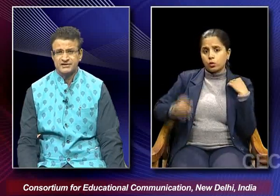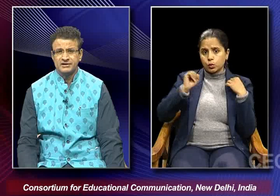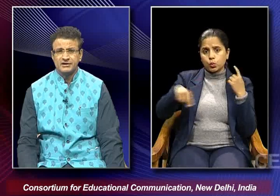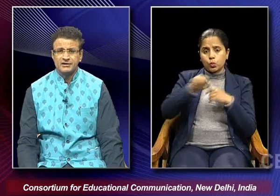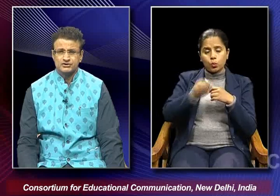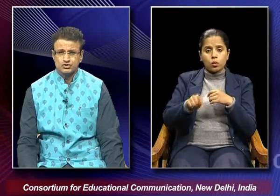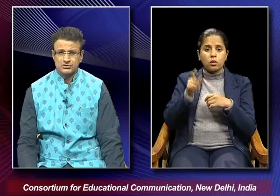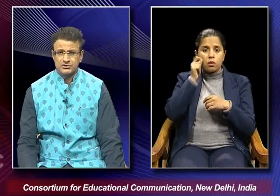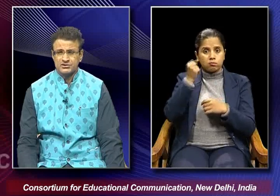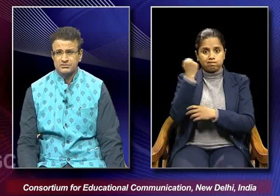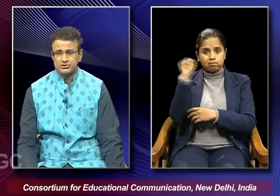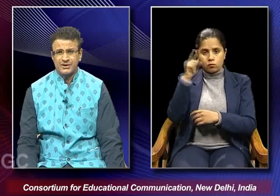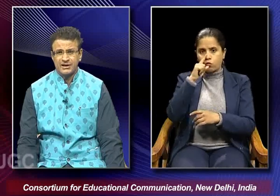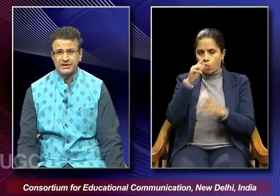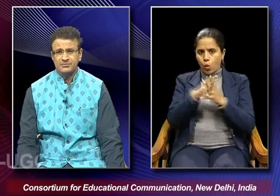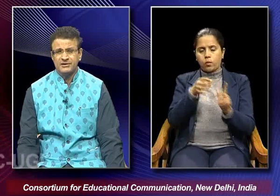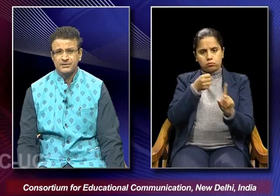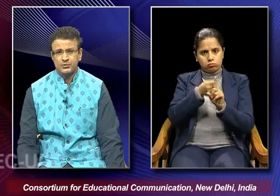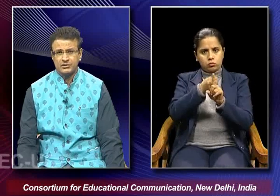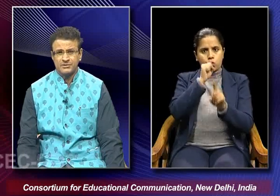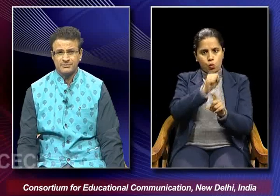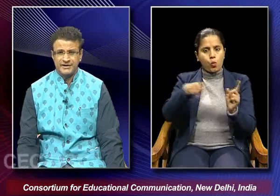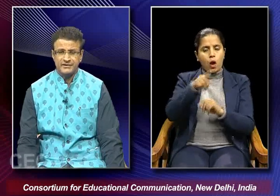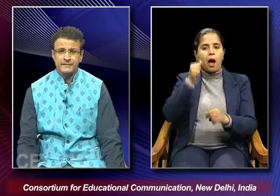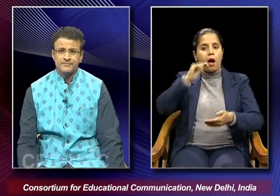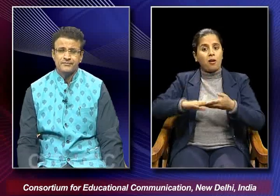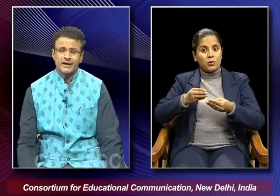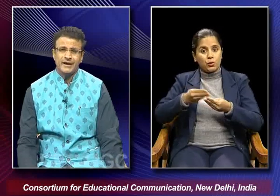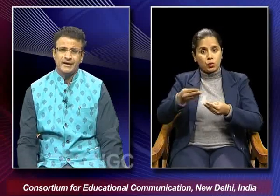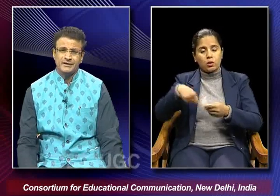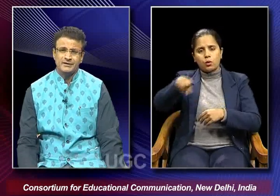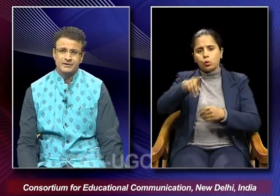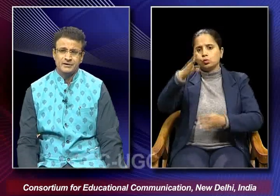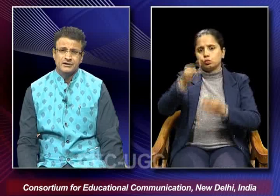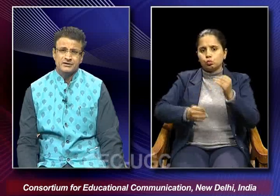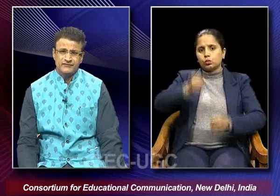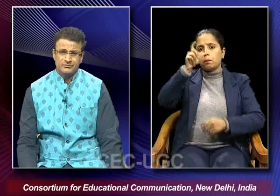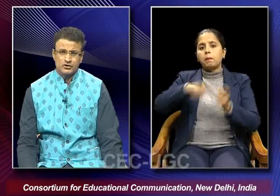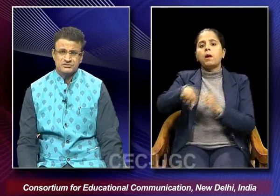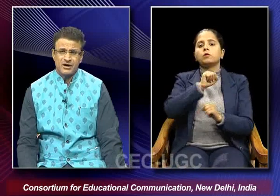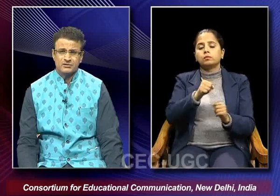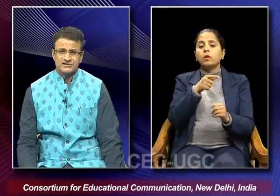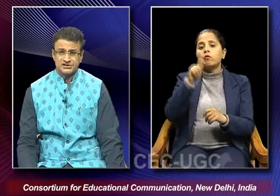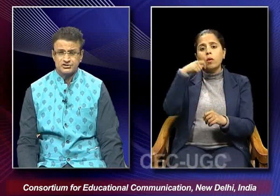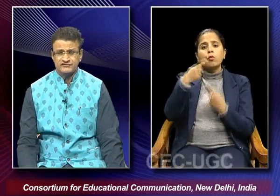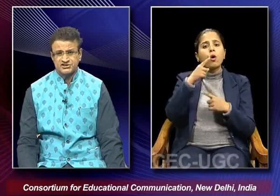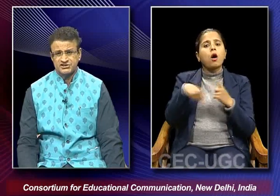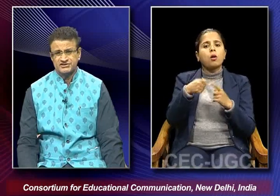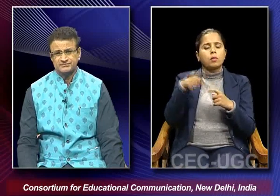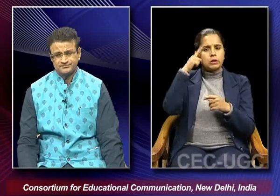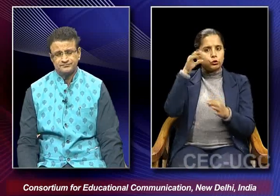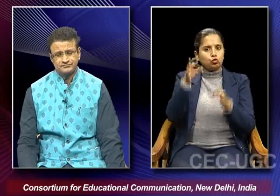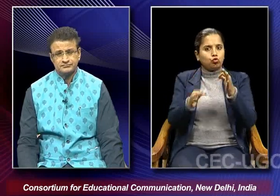social work madhubala and nimmi a poor milkmaid and the film talks about the sense of